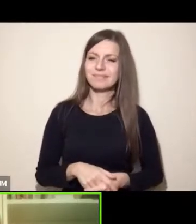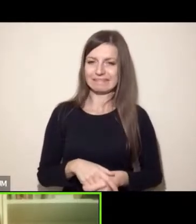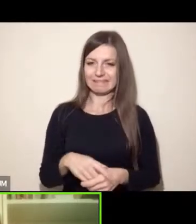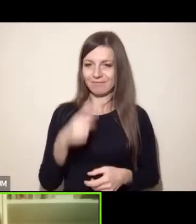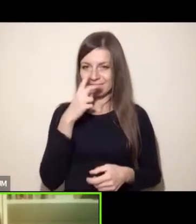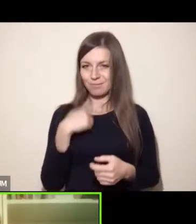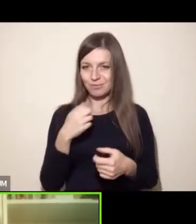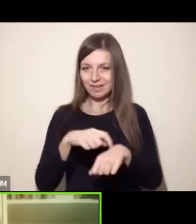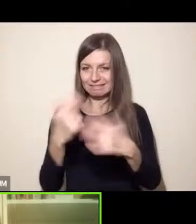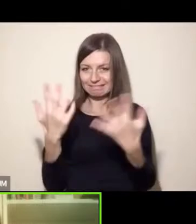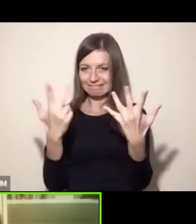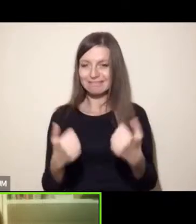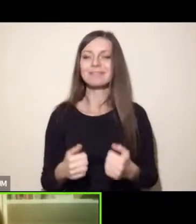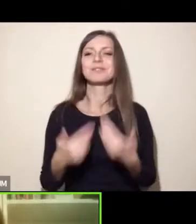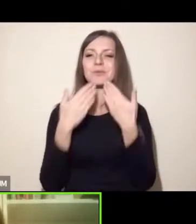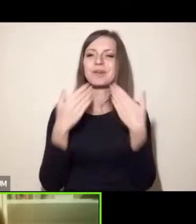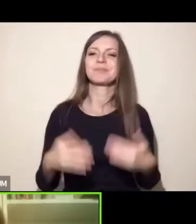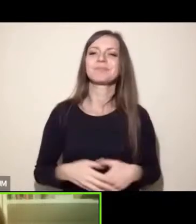Dziękuję.